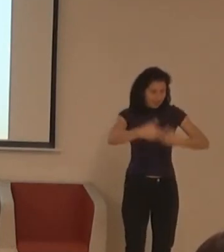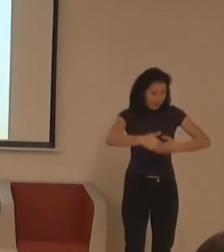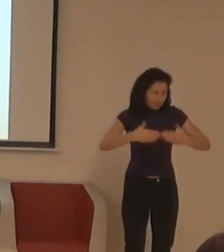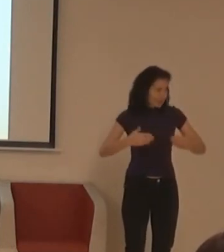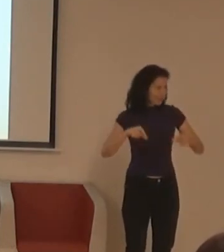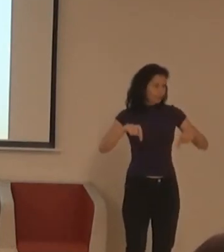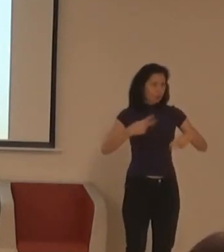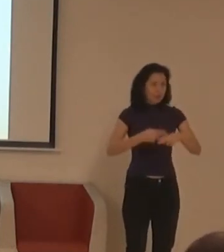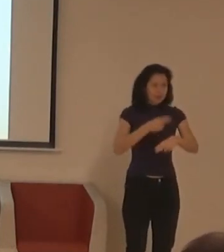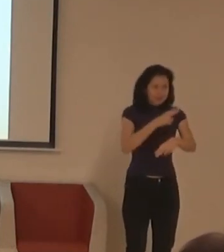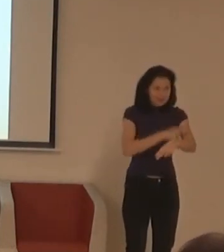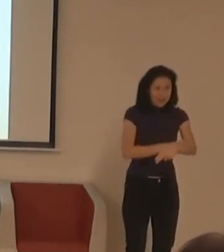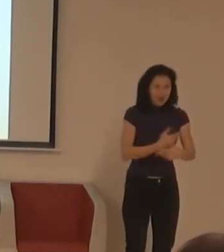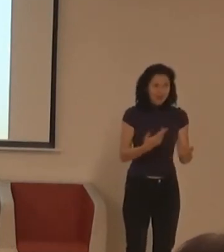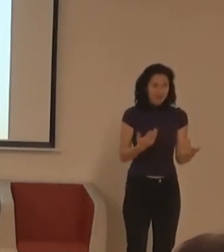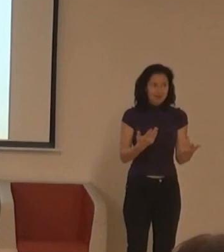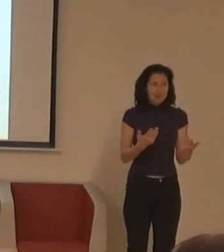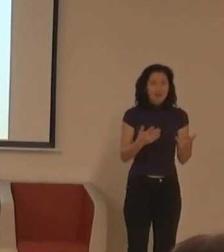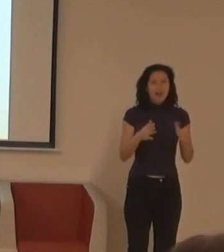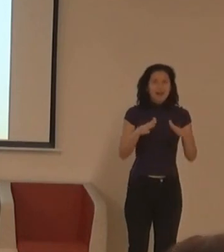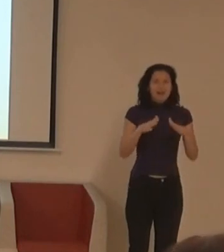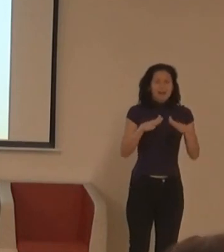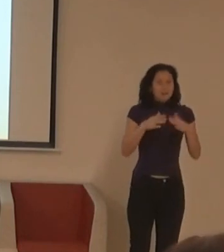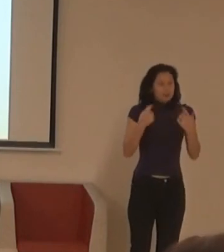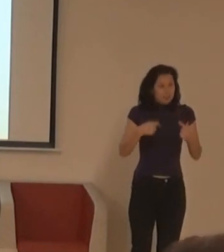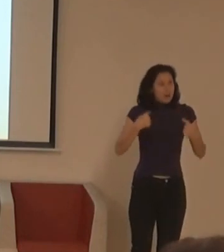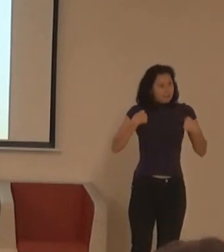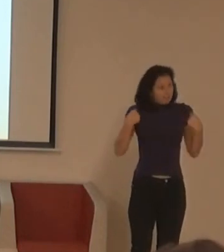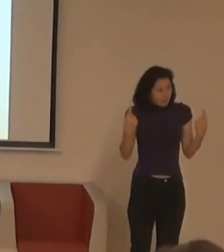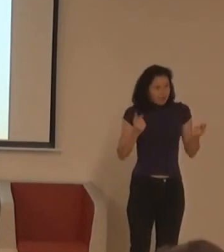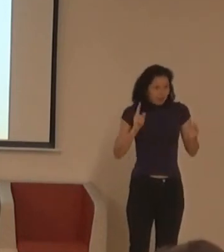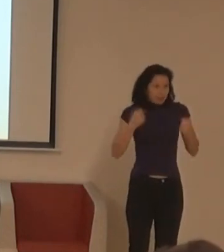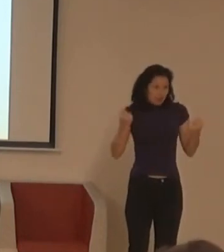ten člověk, který má vozejk a sakra má se snažit připůsobit a mít ten vozejk už.